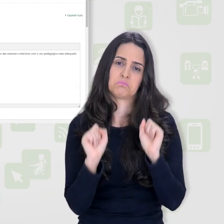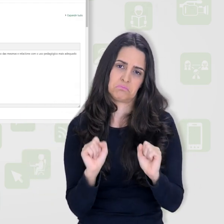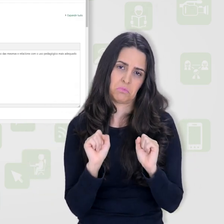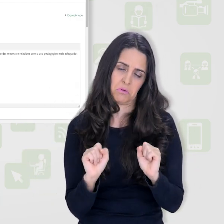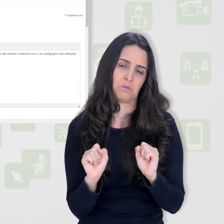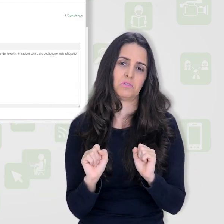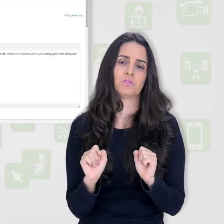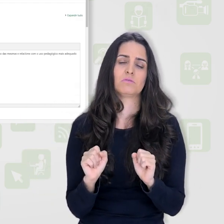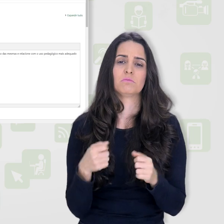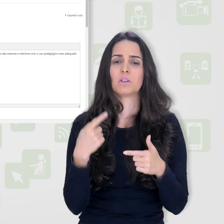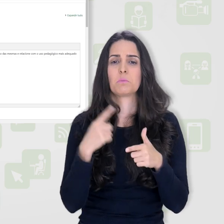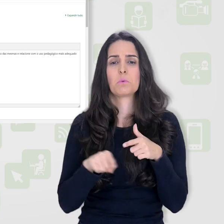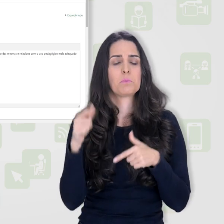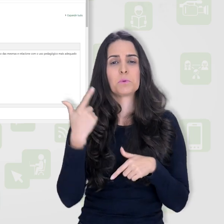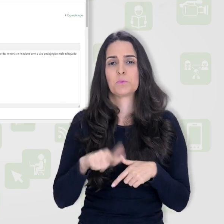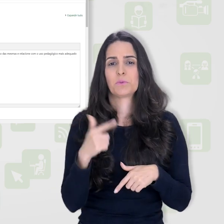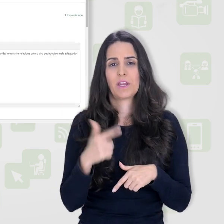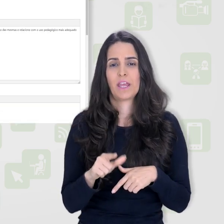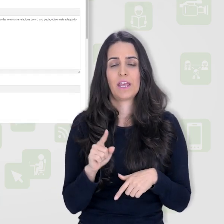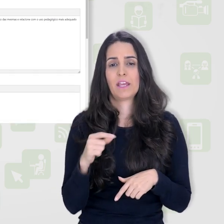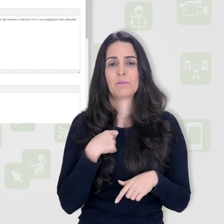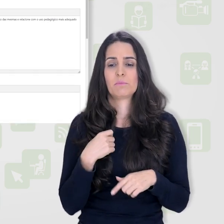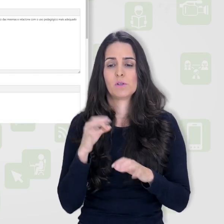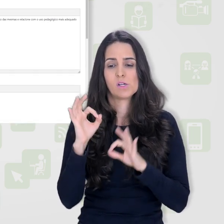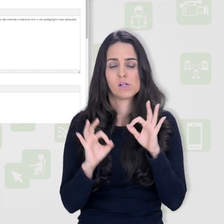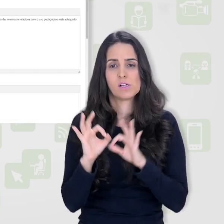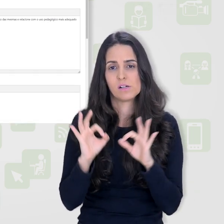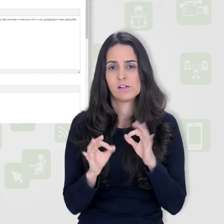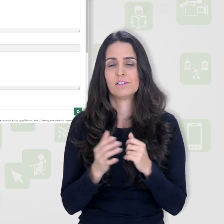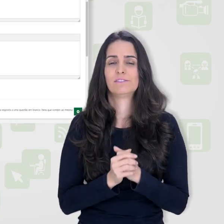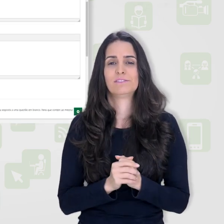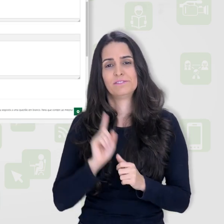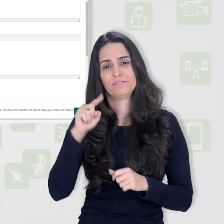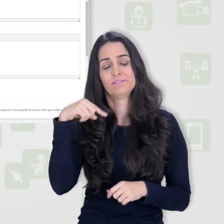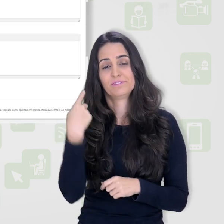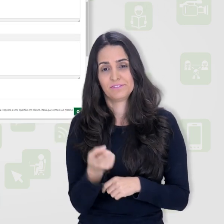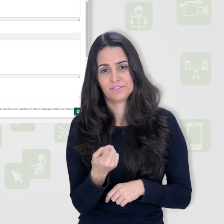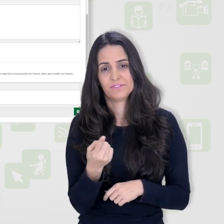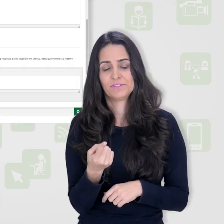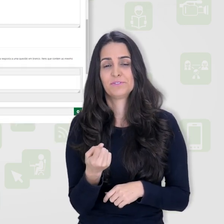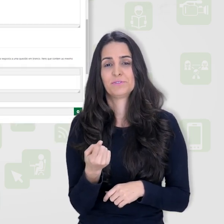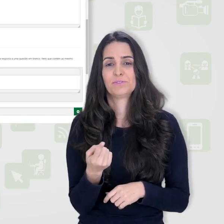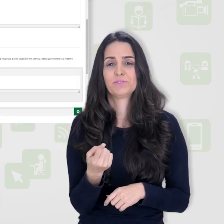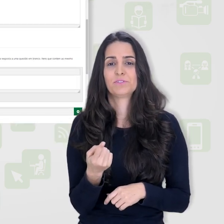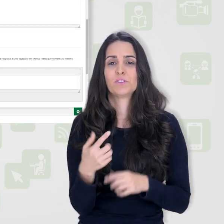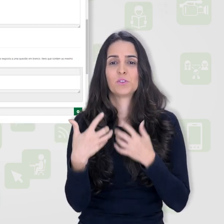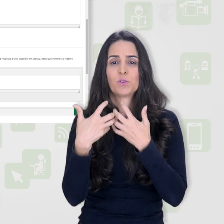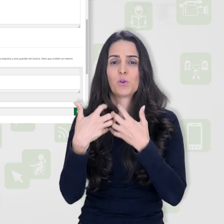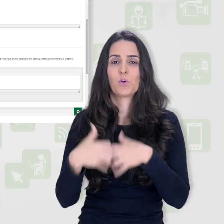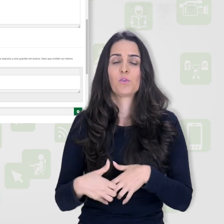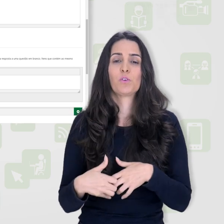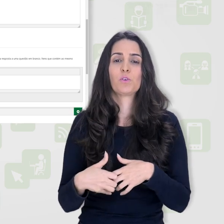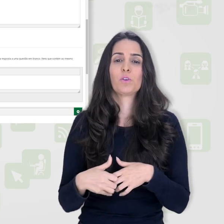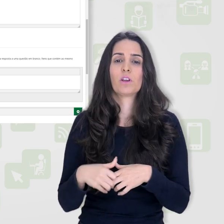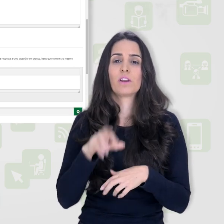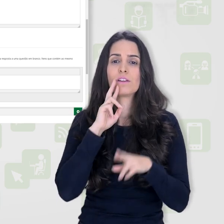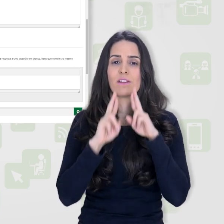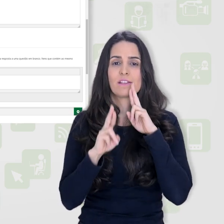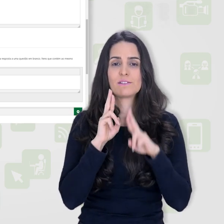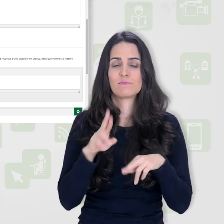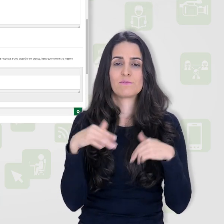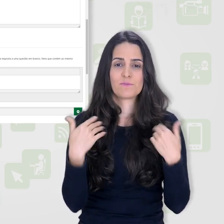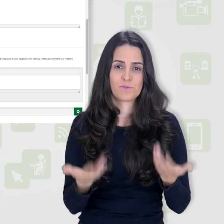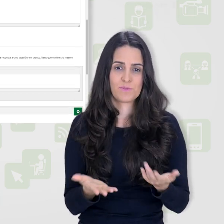bloco de notas para não ter problemas com a formatação e vamos agora configurar as